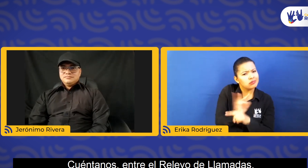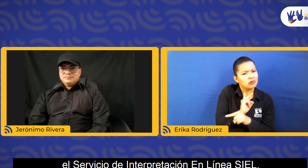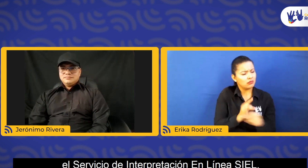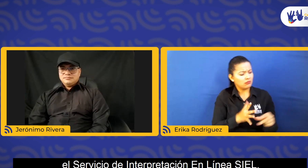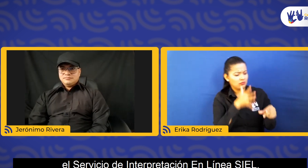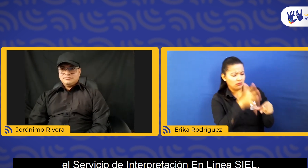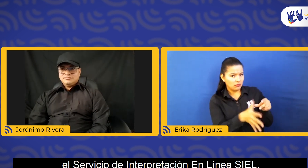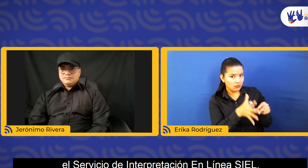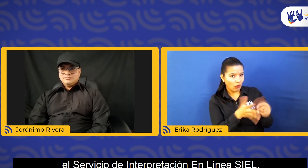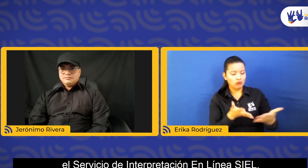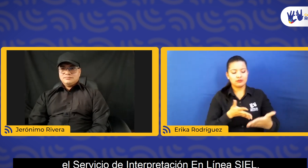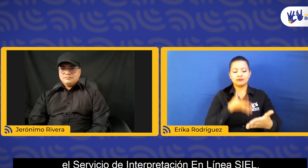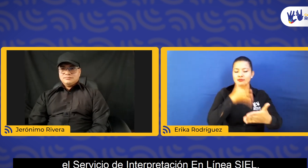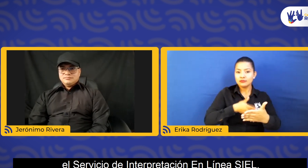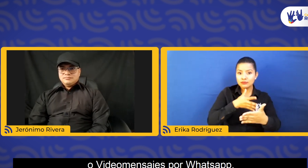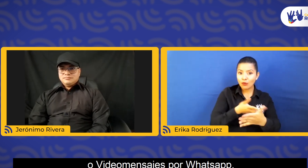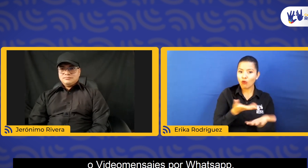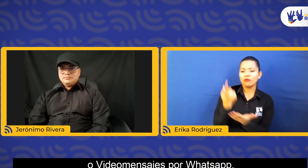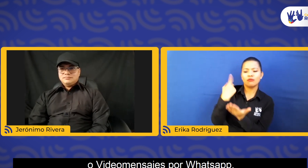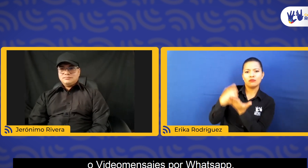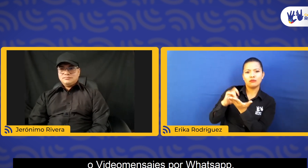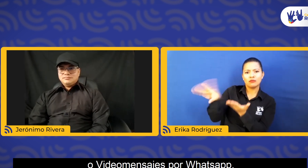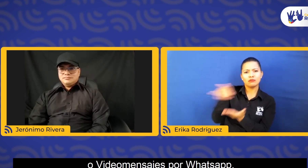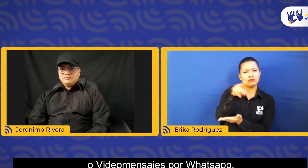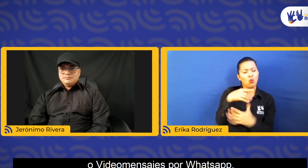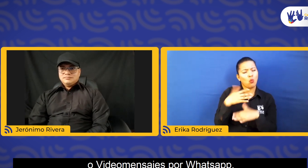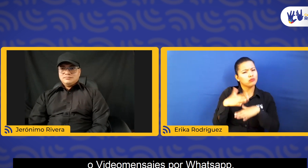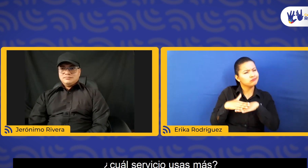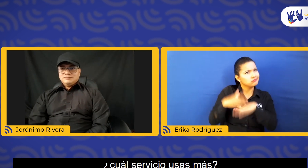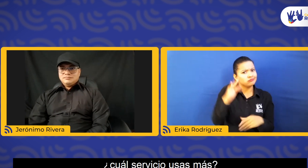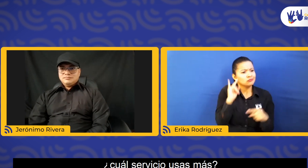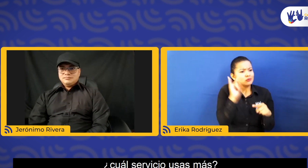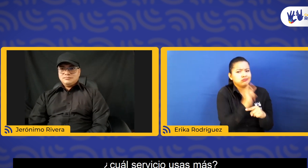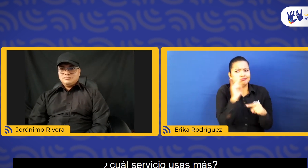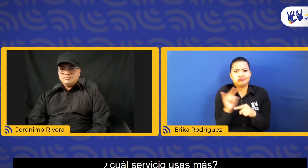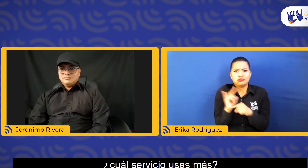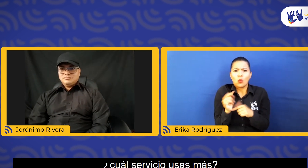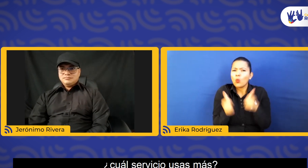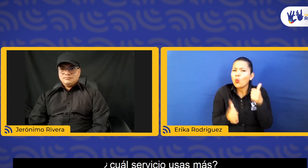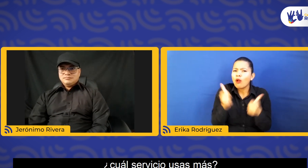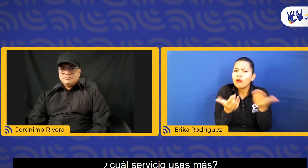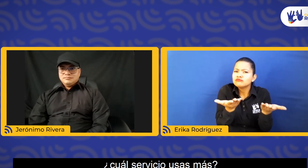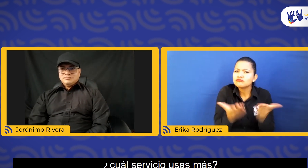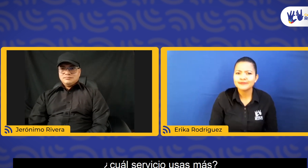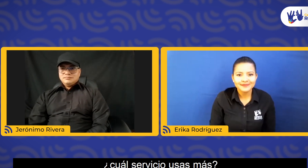llamadas, el servicio de interpretación en línea Ciel o video mensajes por WhatsApp, ¿cuál servicio usas más?